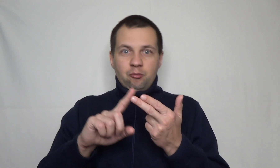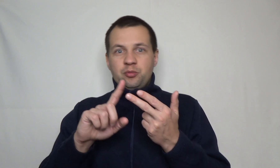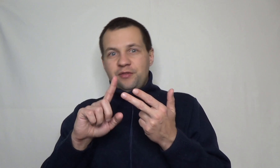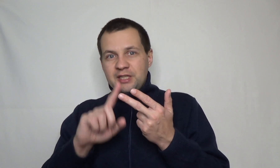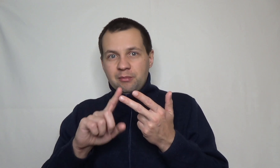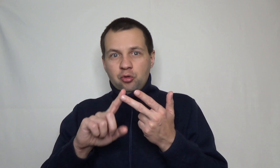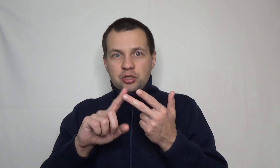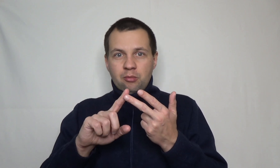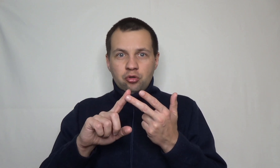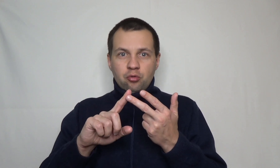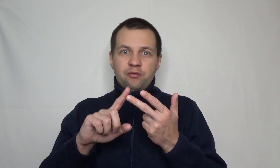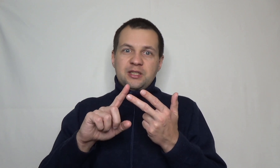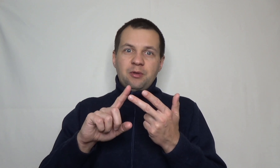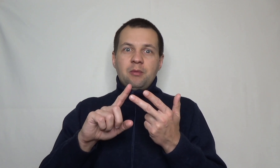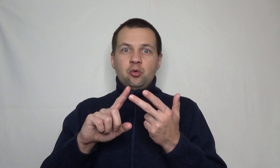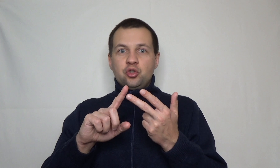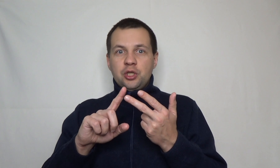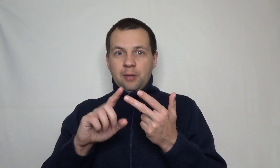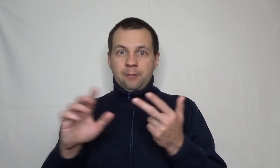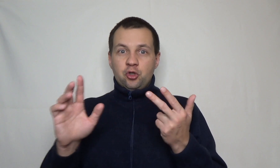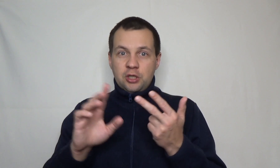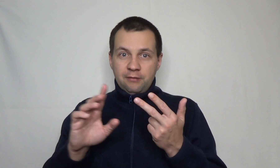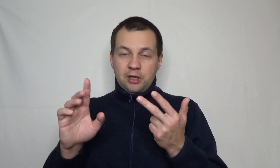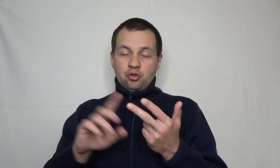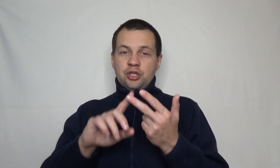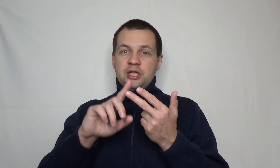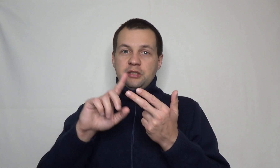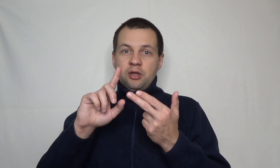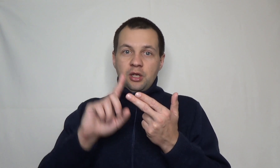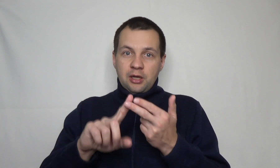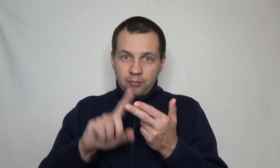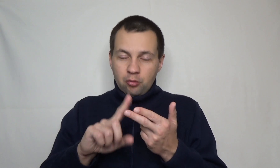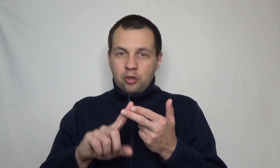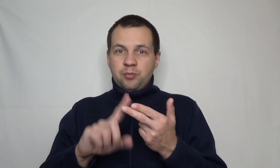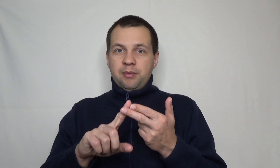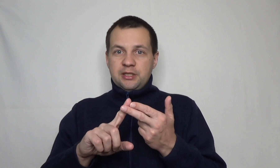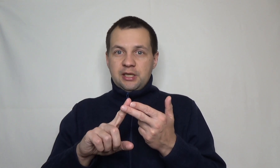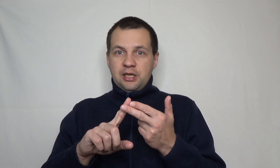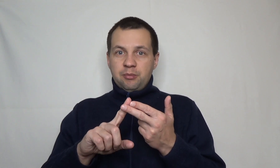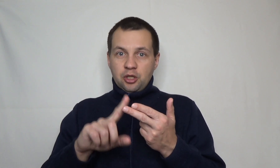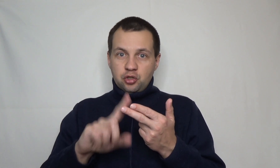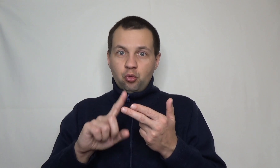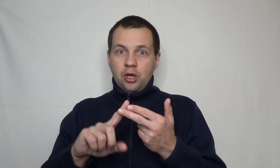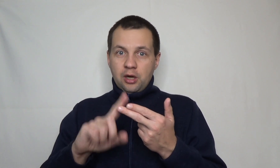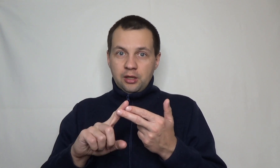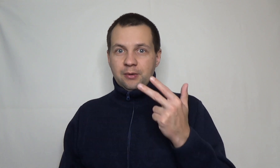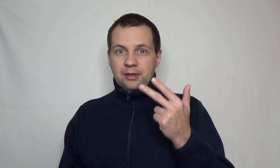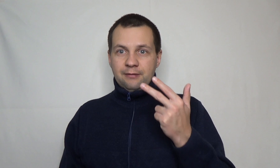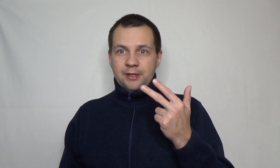может быть в 20-м году я заработал, но в 21-м году уже не так. При прочих ранах, я уже рассказывал, мне удалось примерно сохранить капитал, чему я рад. Главное,